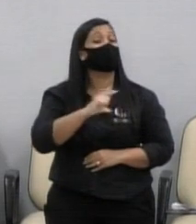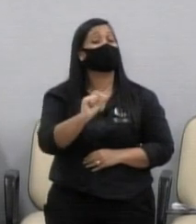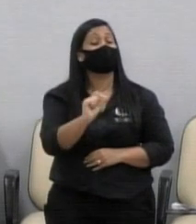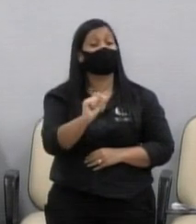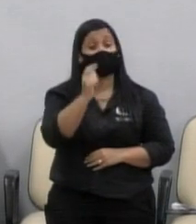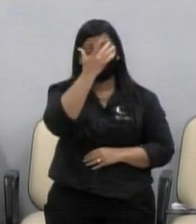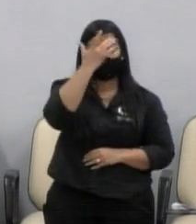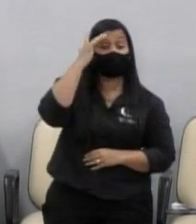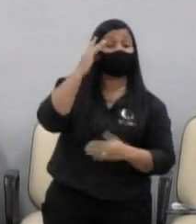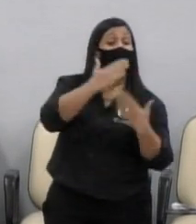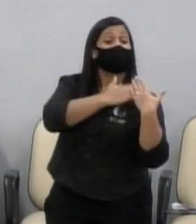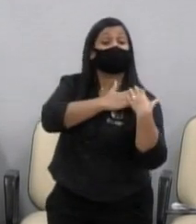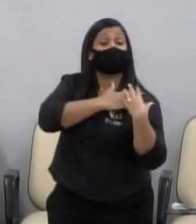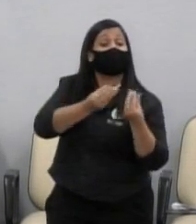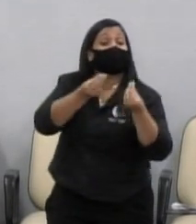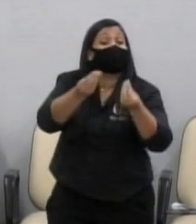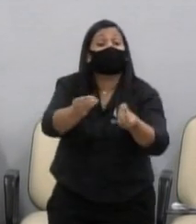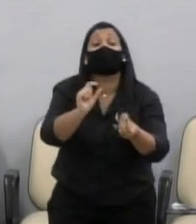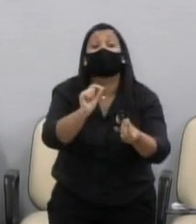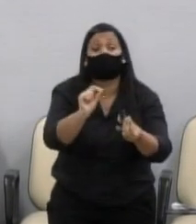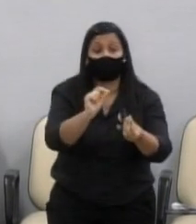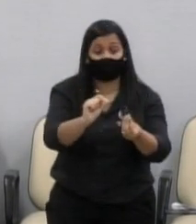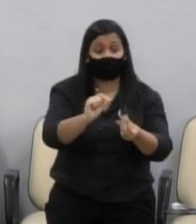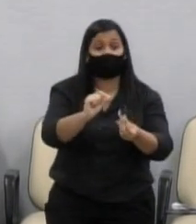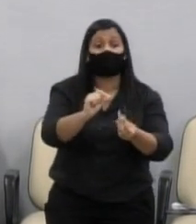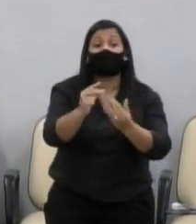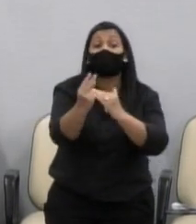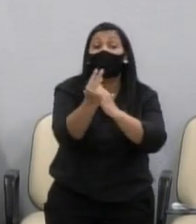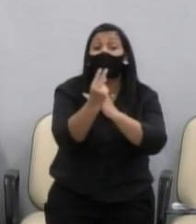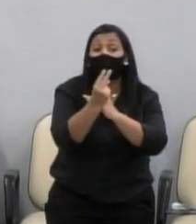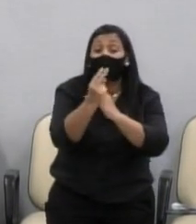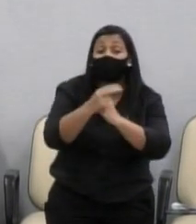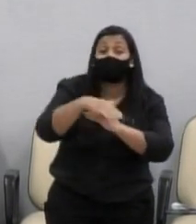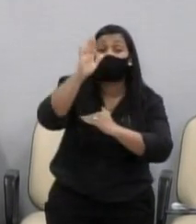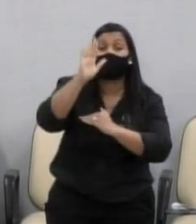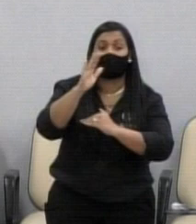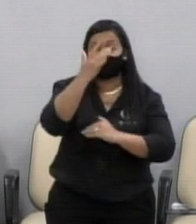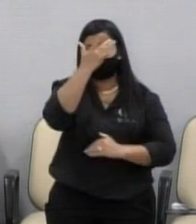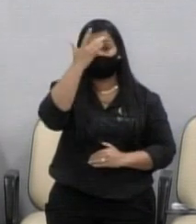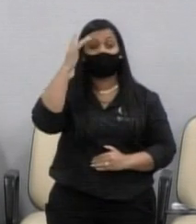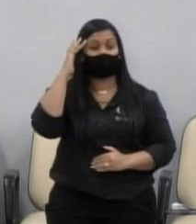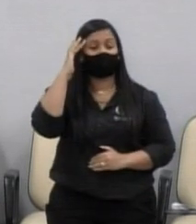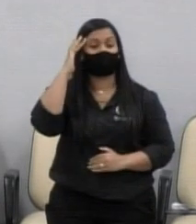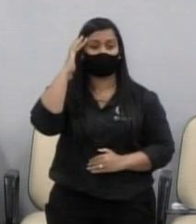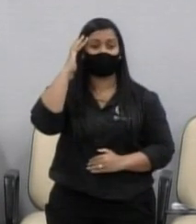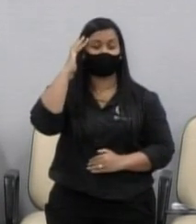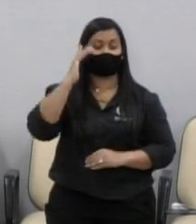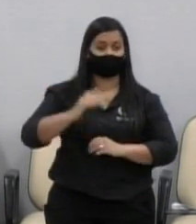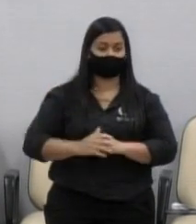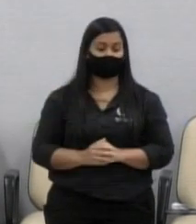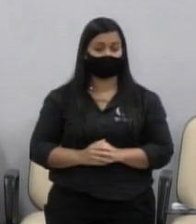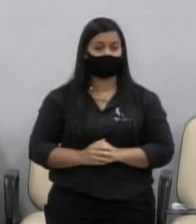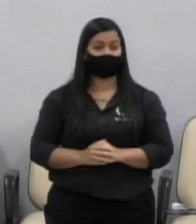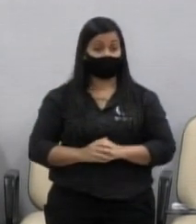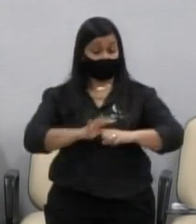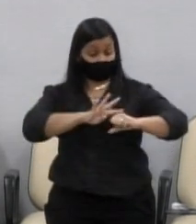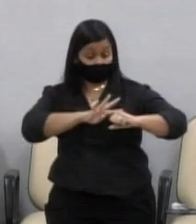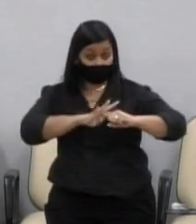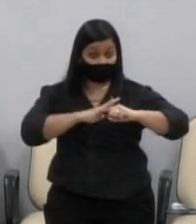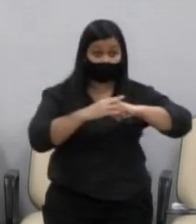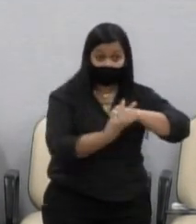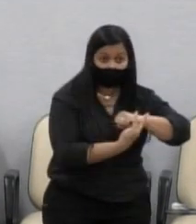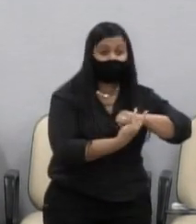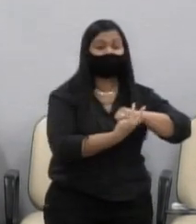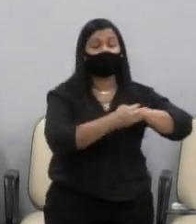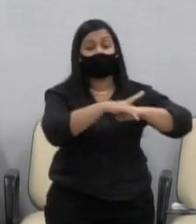responsáveis ofereçam mais proteção aos munícipes. A pandemia, gente, vai